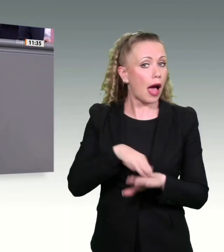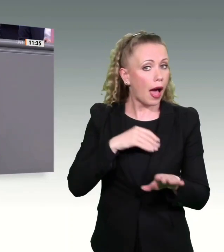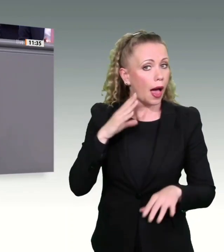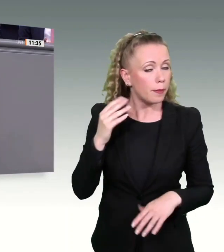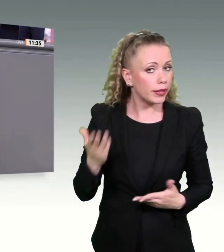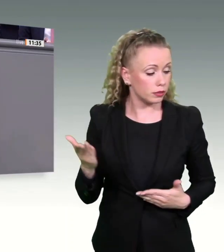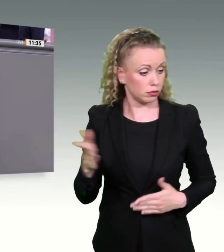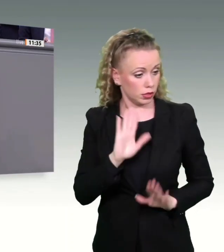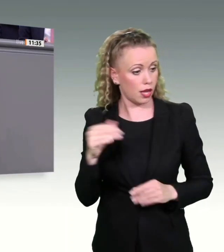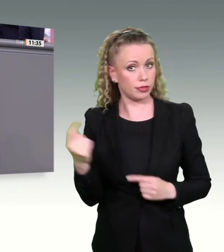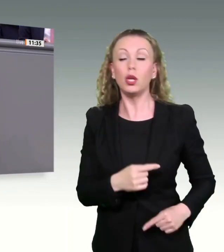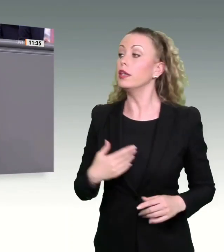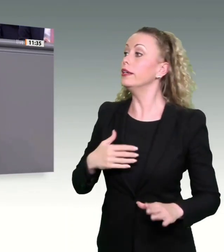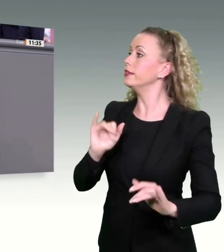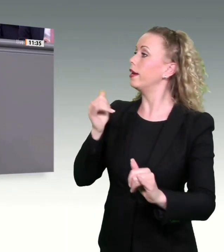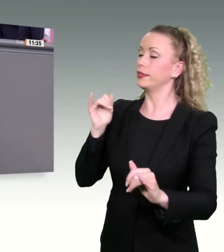Bitte.